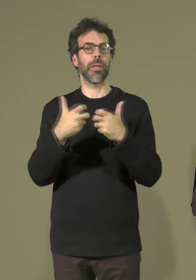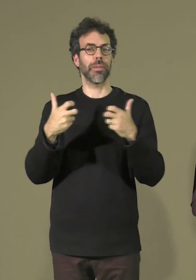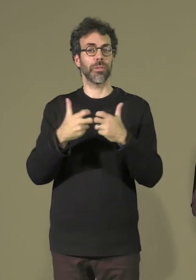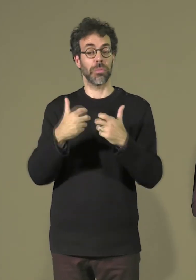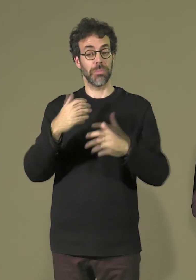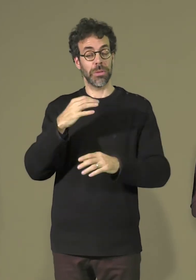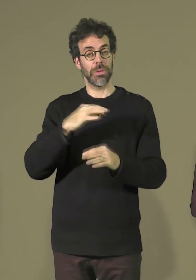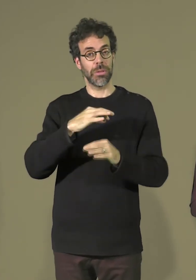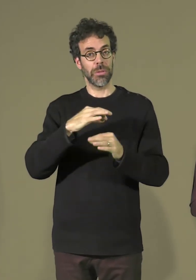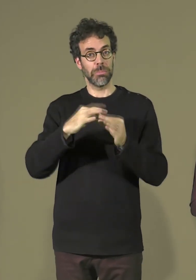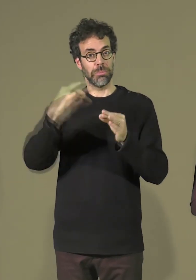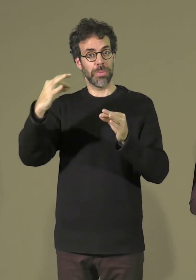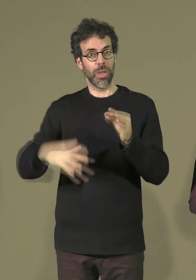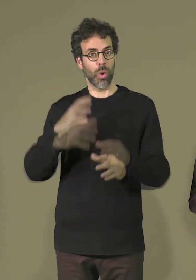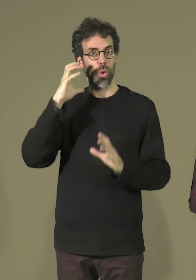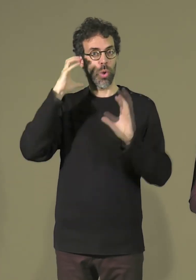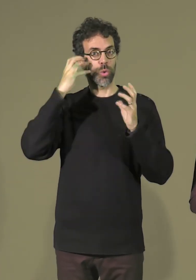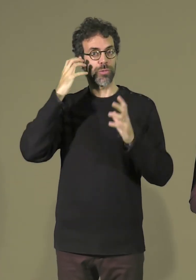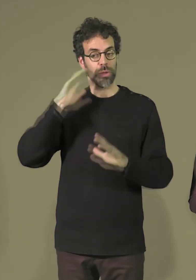bilan orthophonique.